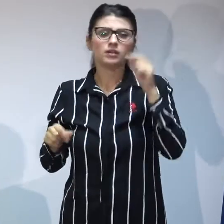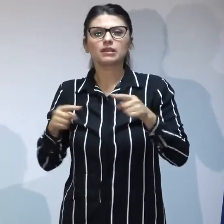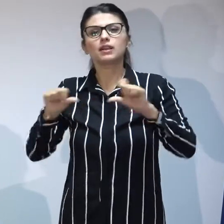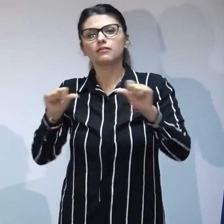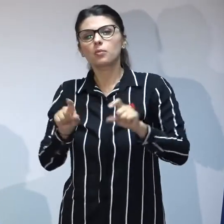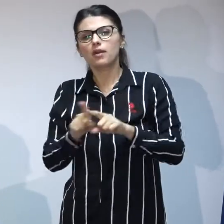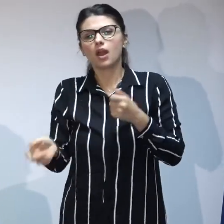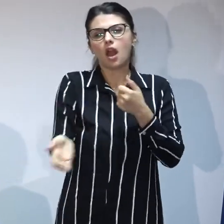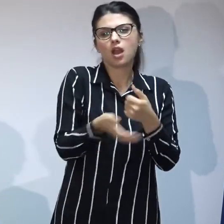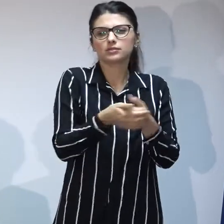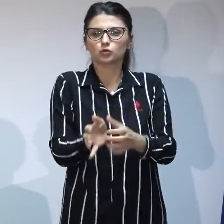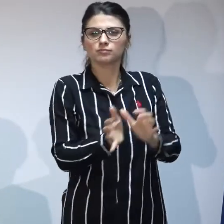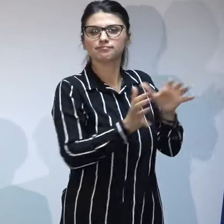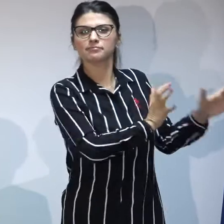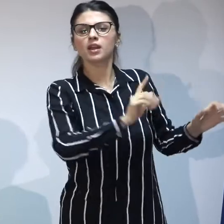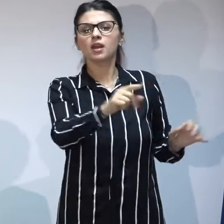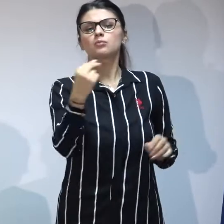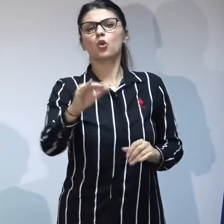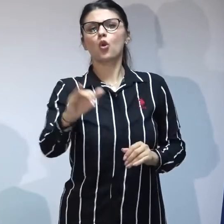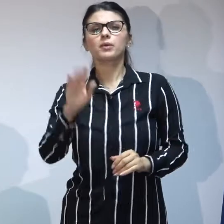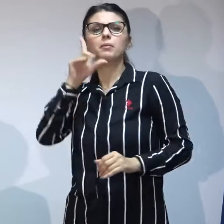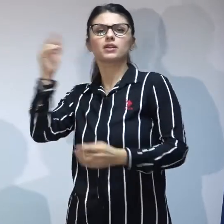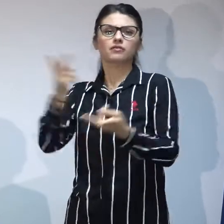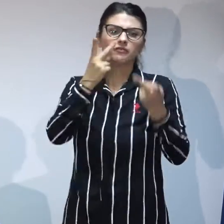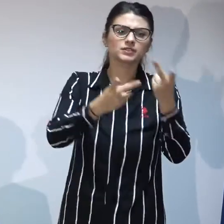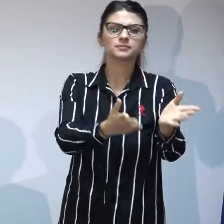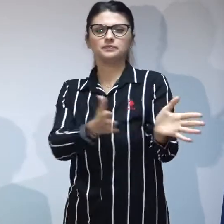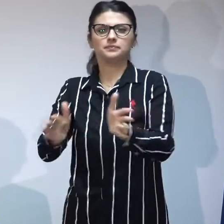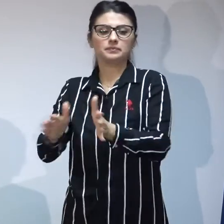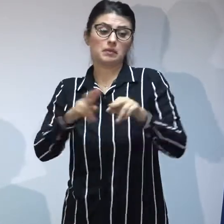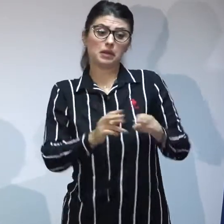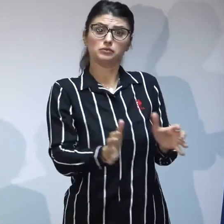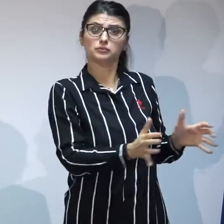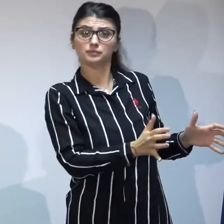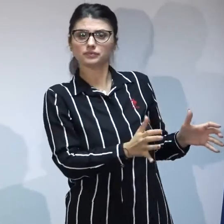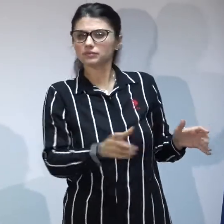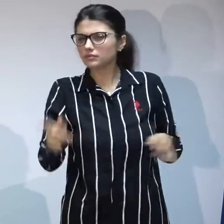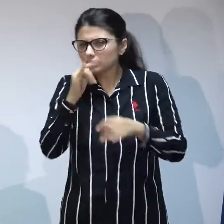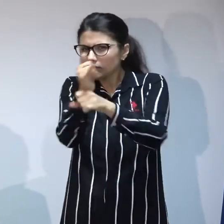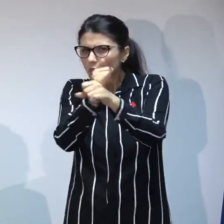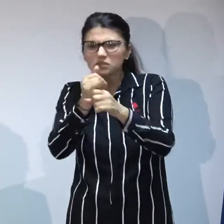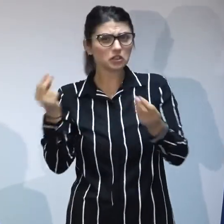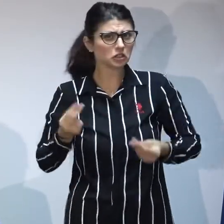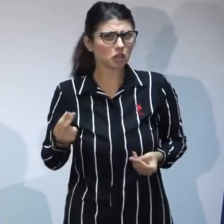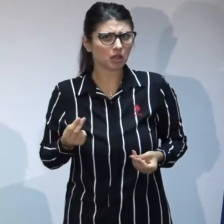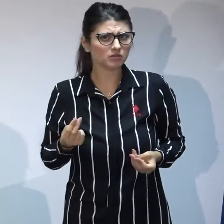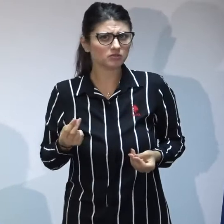ascuns și în sistem este o tendință pe care am observat-o și asupra căreia ne-am aplecat